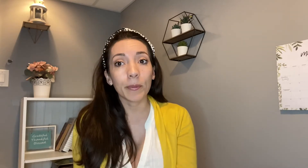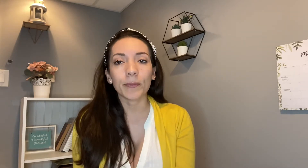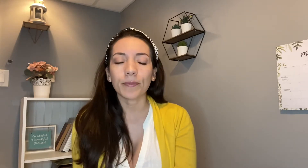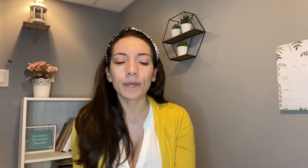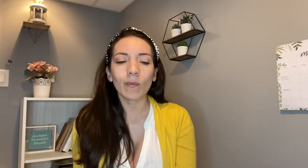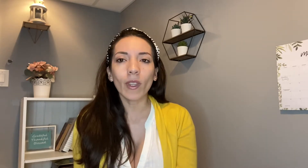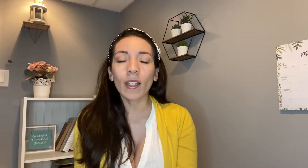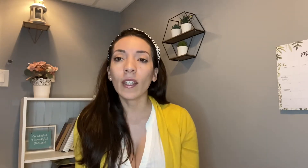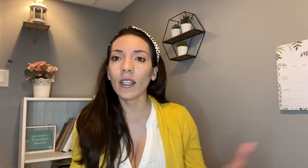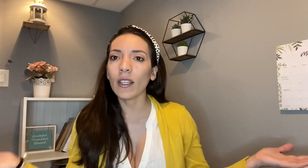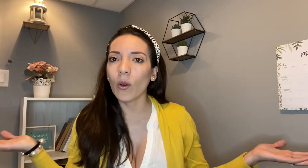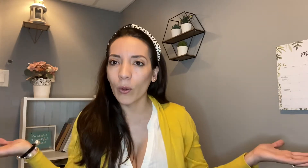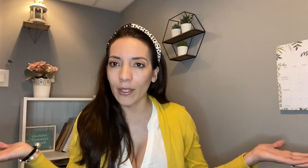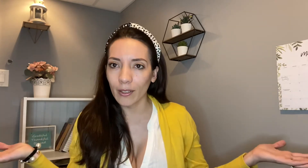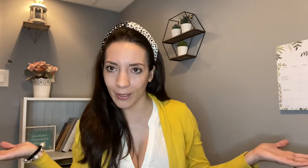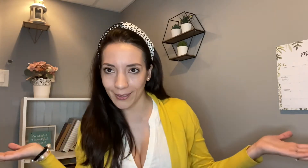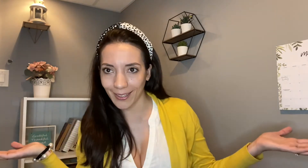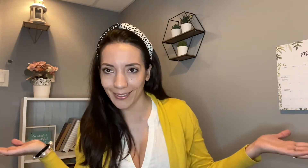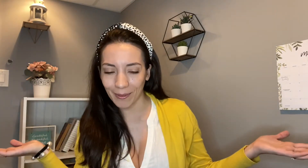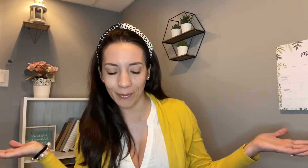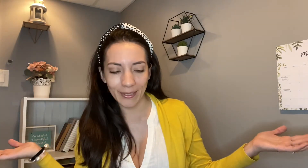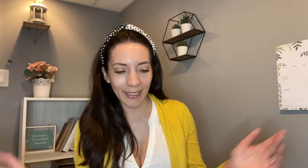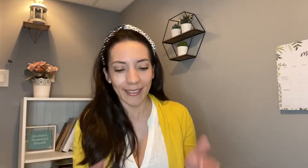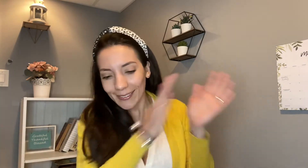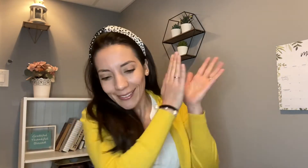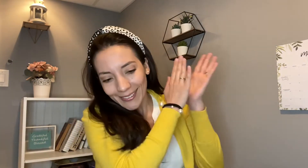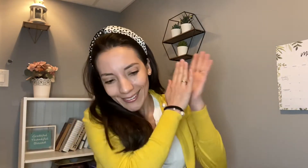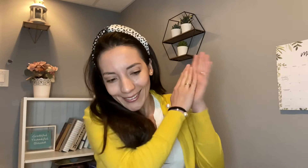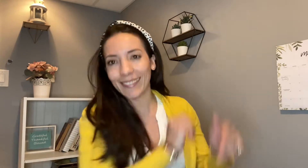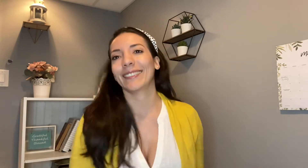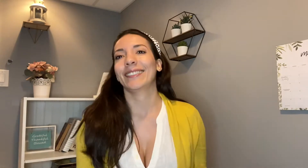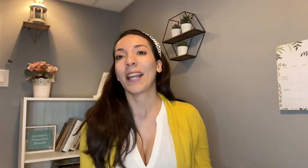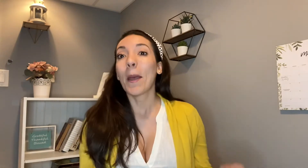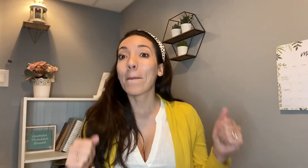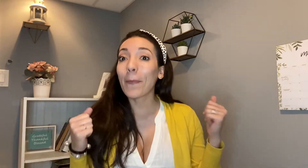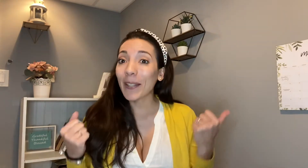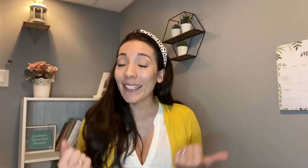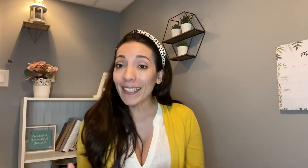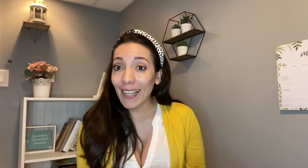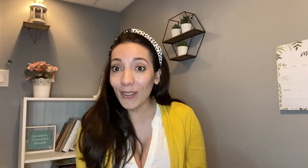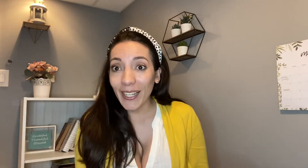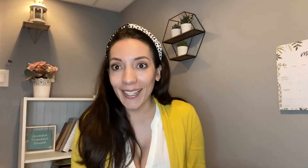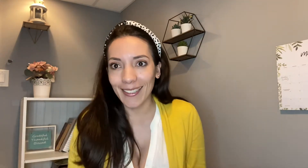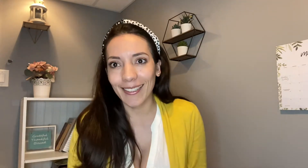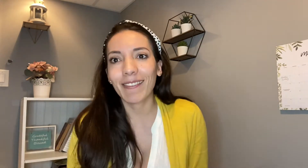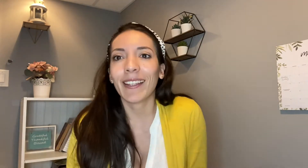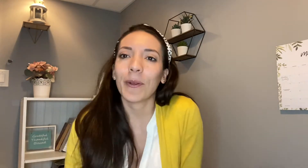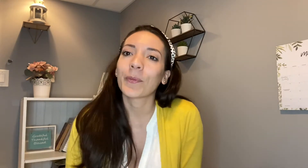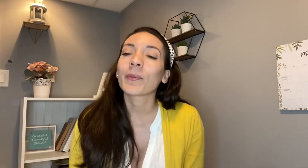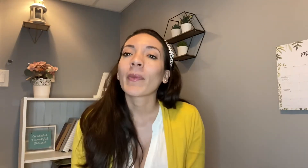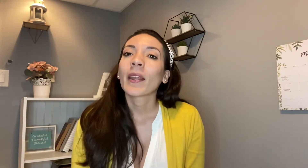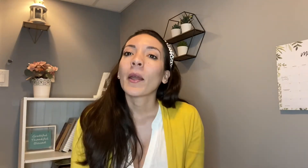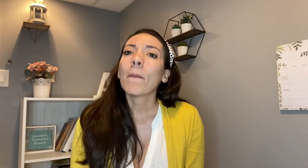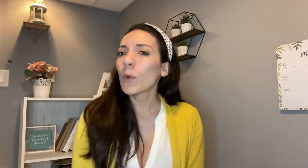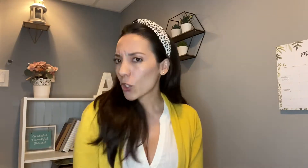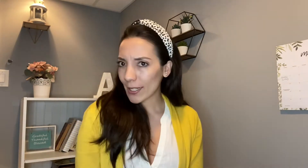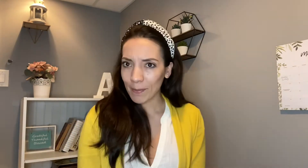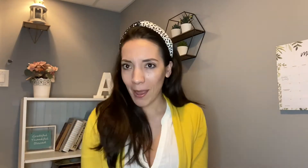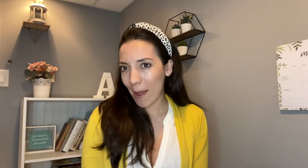y hoy logré sacarle tiempo así que porque hace rato quería hacer este vídeo muchas me han